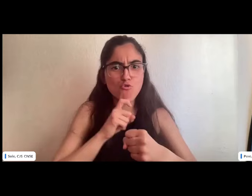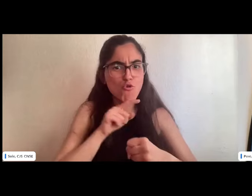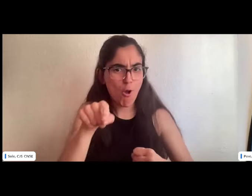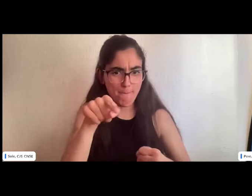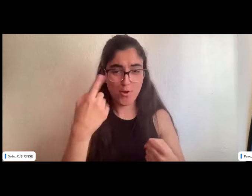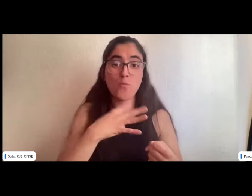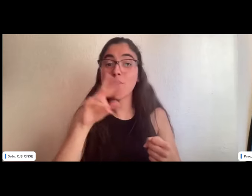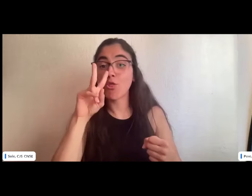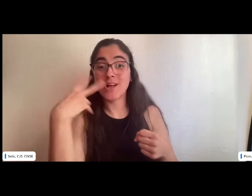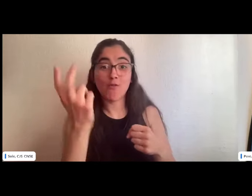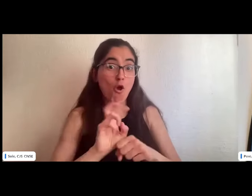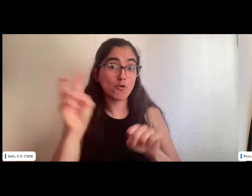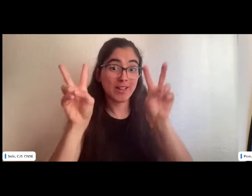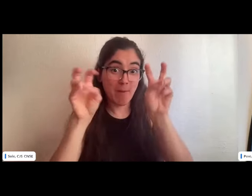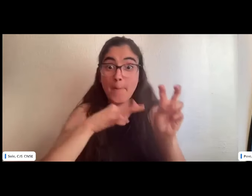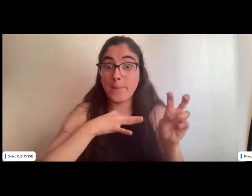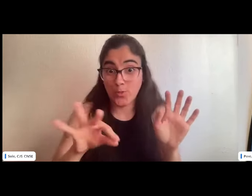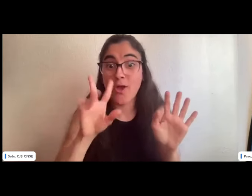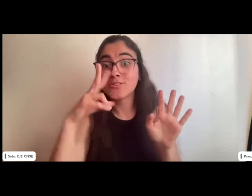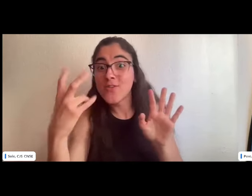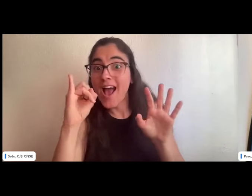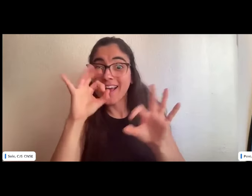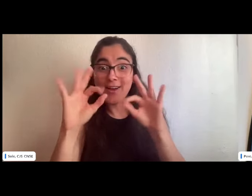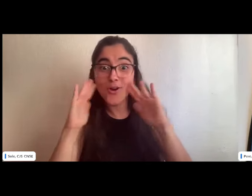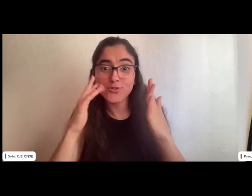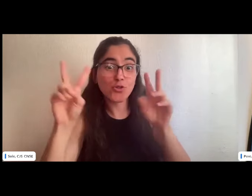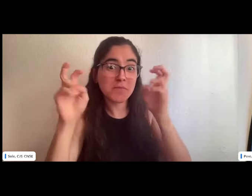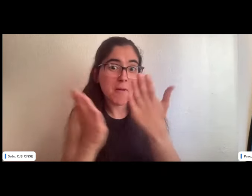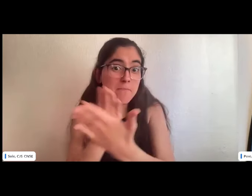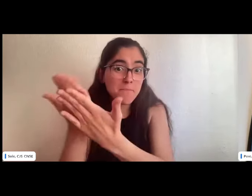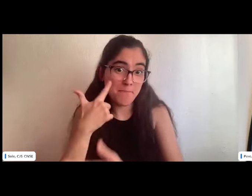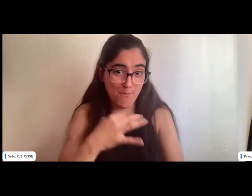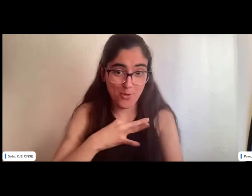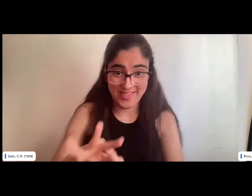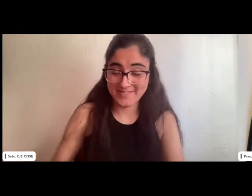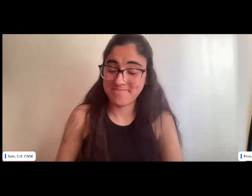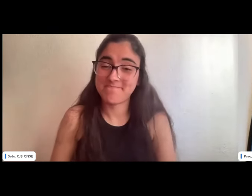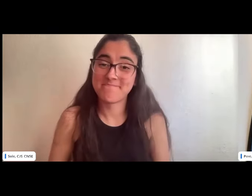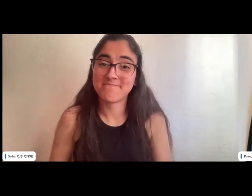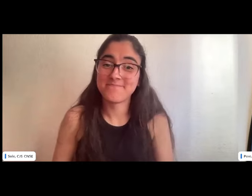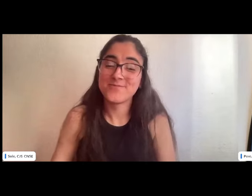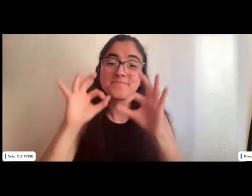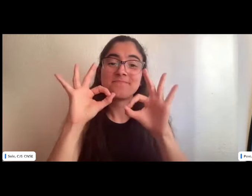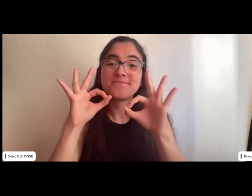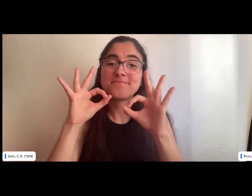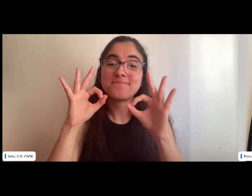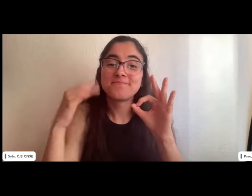juventud de las empoderar las secciones juveniles pero quizá dentro de dos años nos podremos centrar en otros temas en el congreso